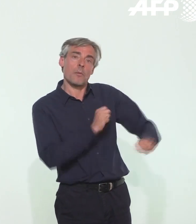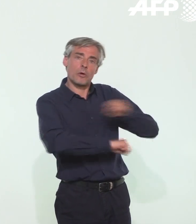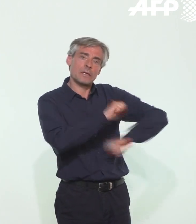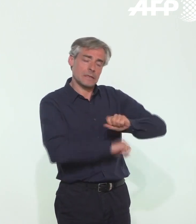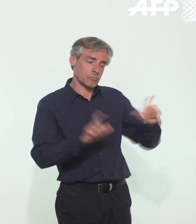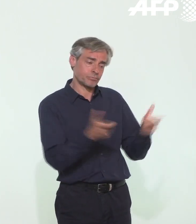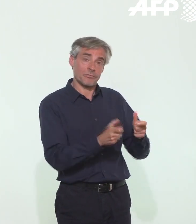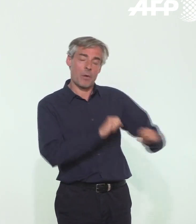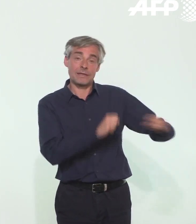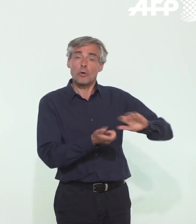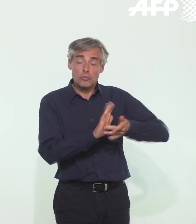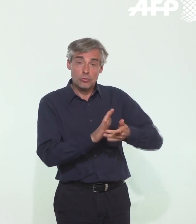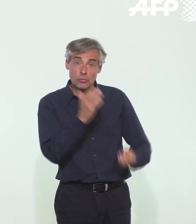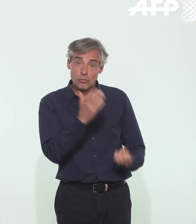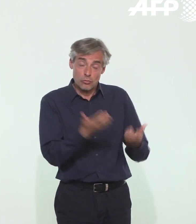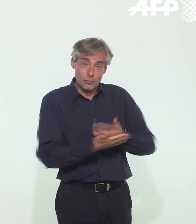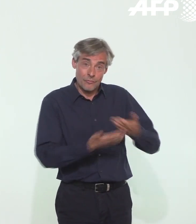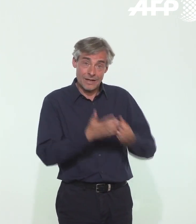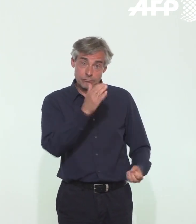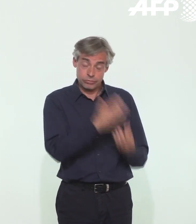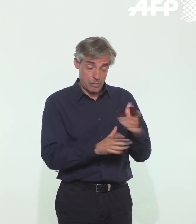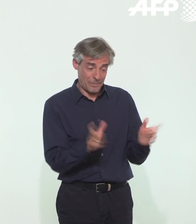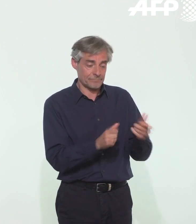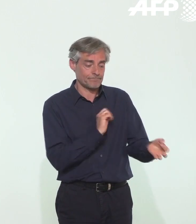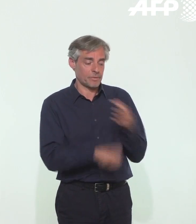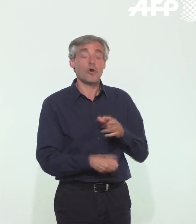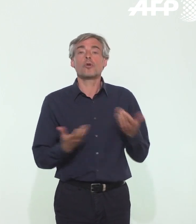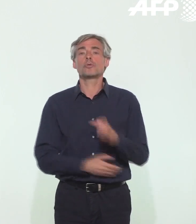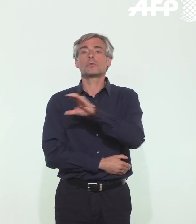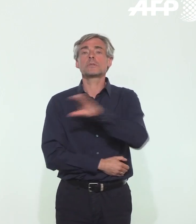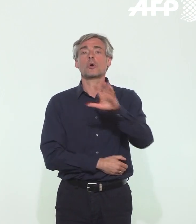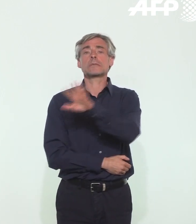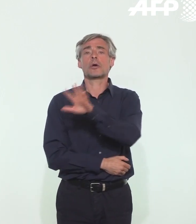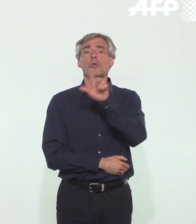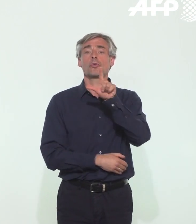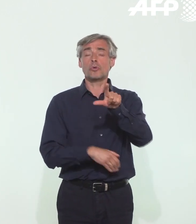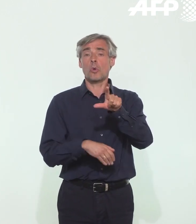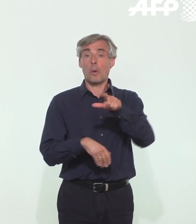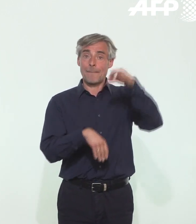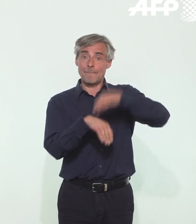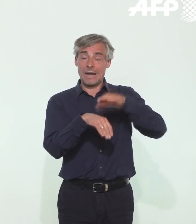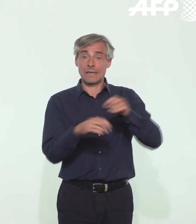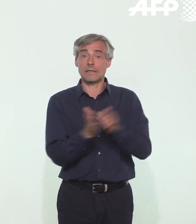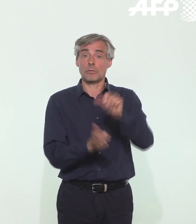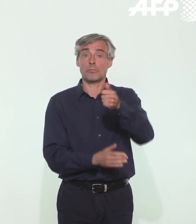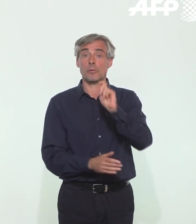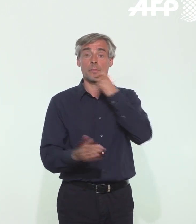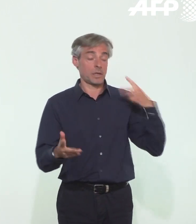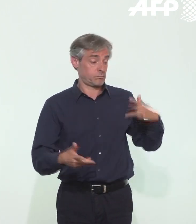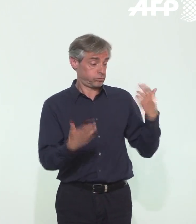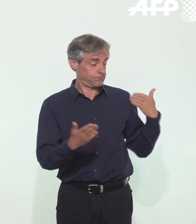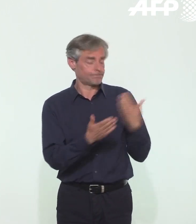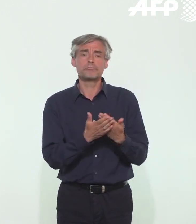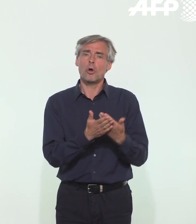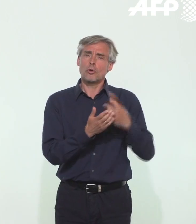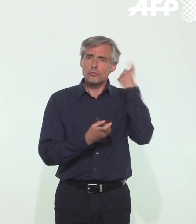'est-dire de nous signaler tout nouveau cas. Nous sommes aujourd'hui à 152 cas depuis le 1er mars. Nous étudions à chaque fois si ce cas est